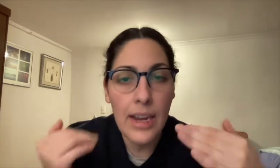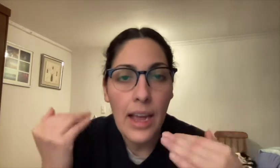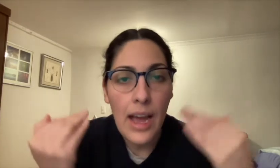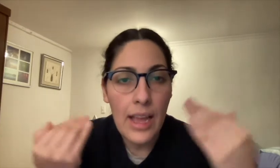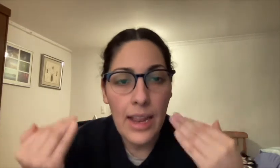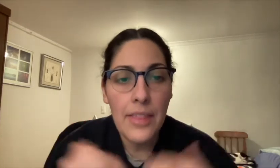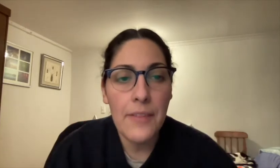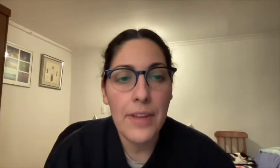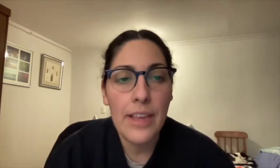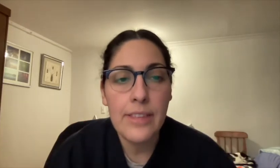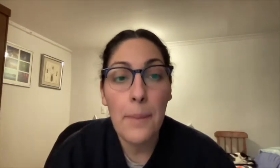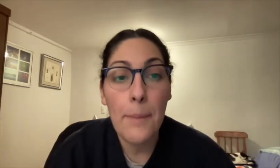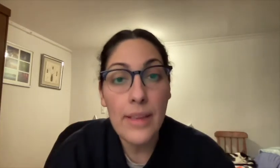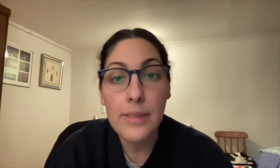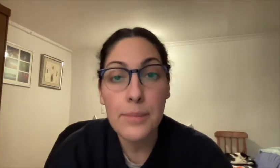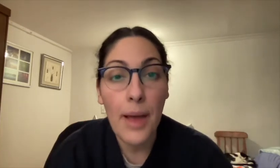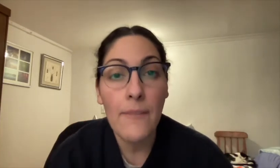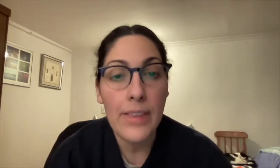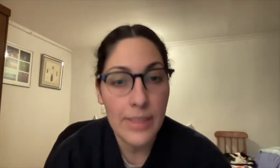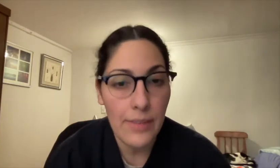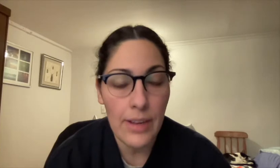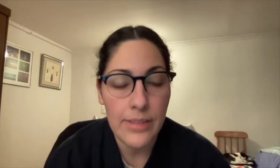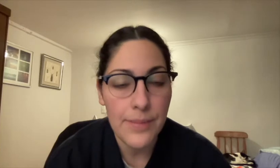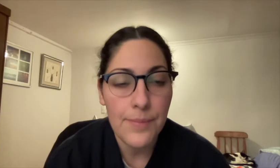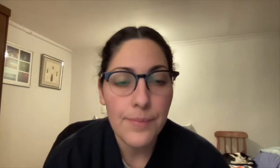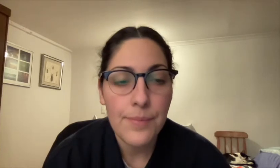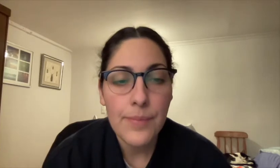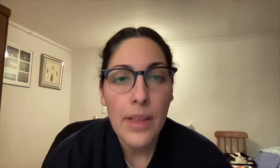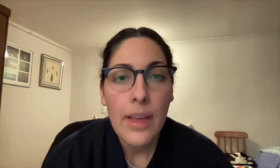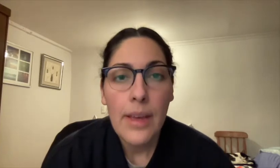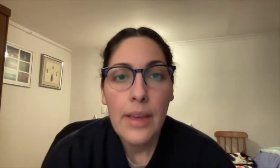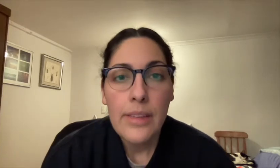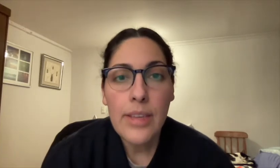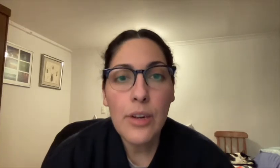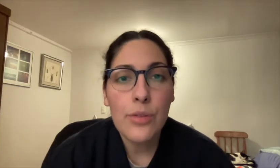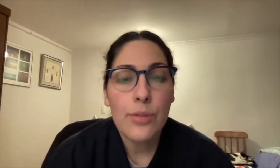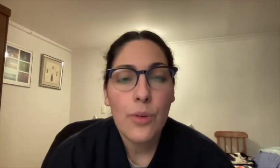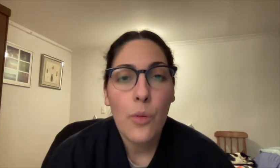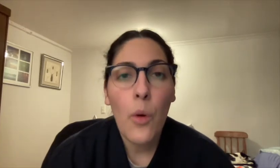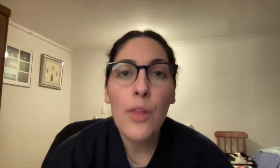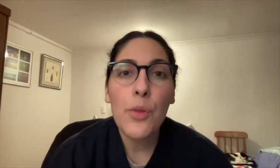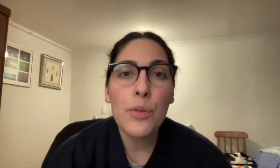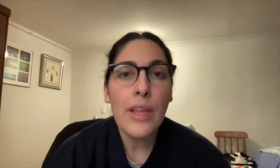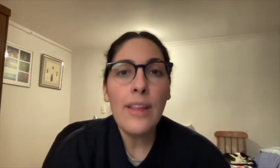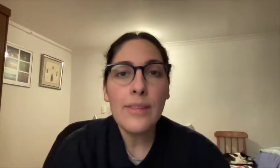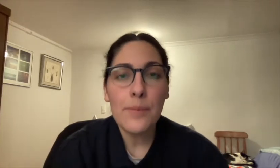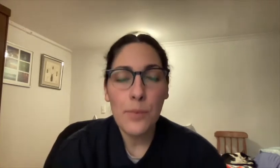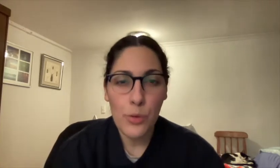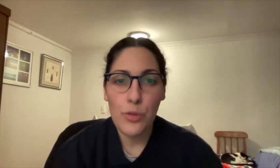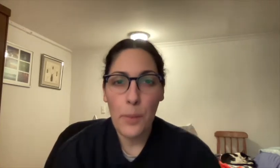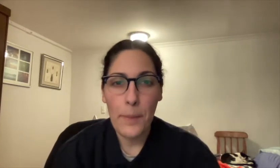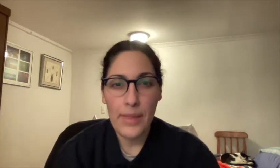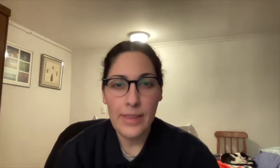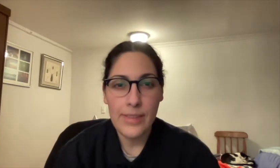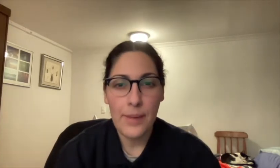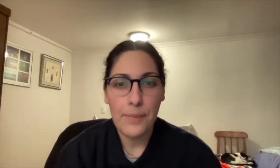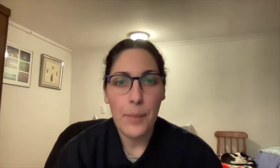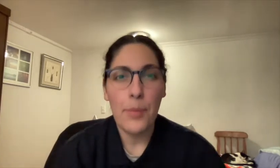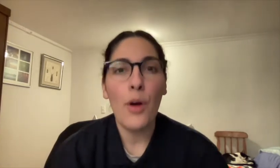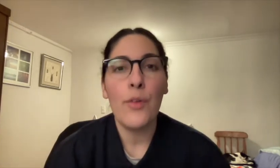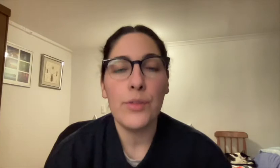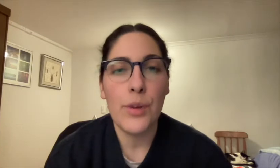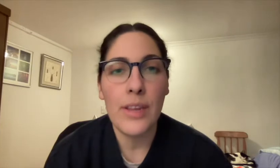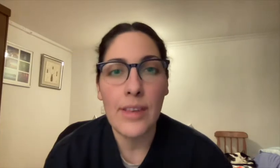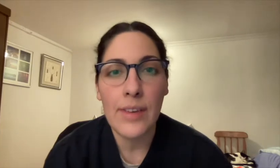Esas serían las diferencias más visibles. Chicos, cuando ustedes muchos me dicen,